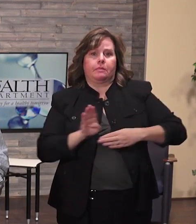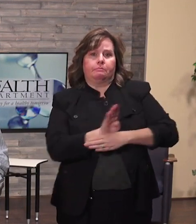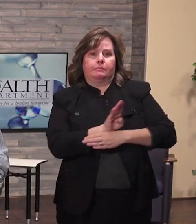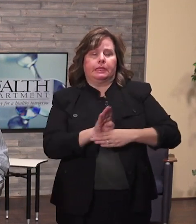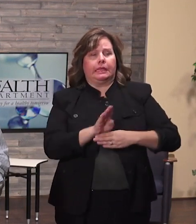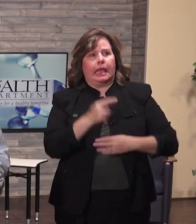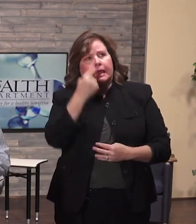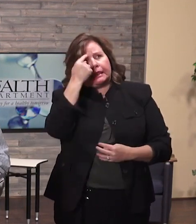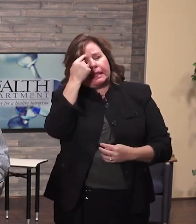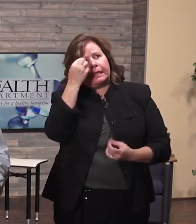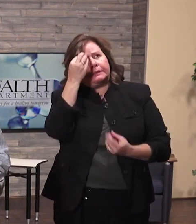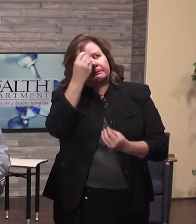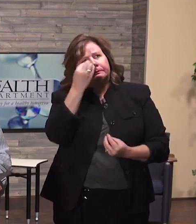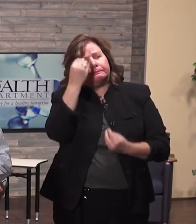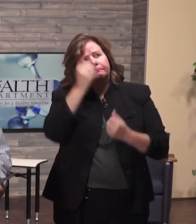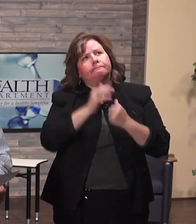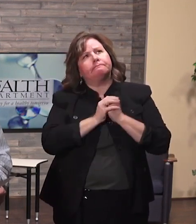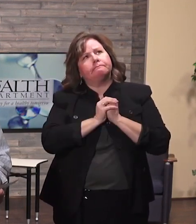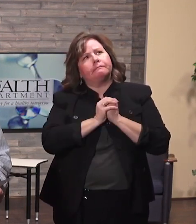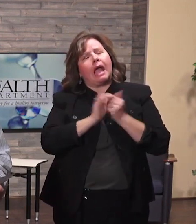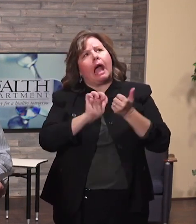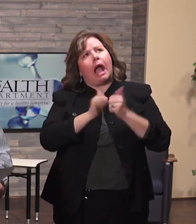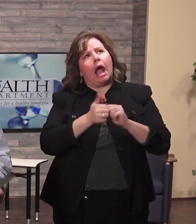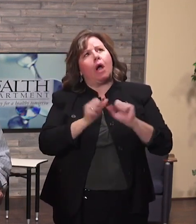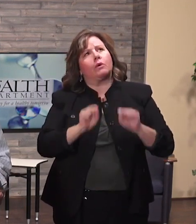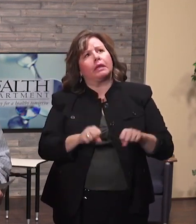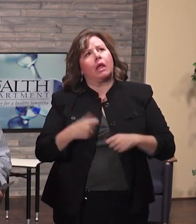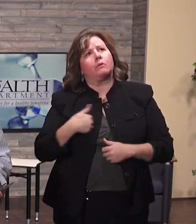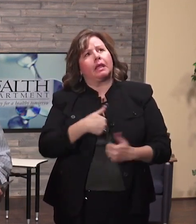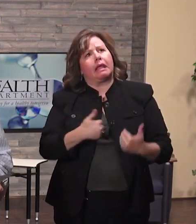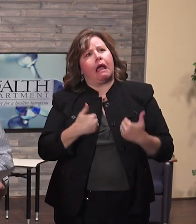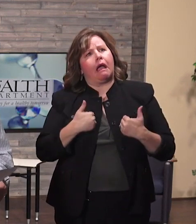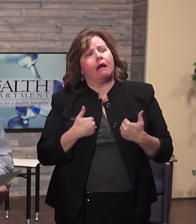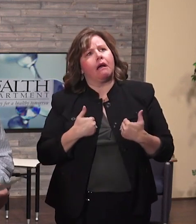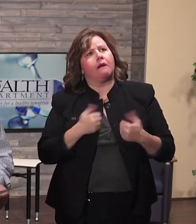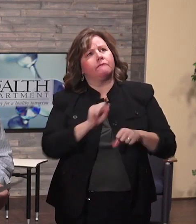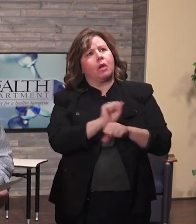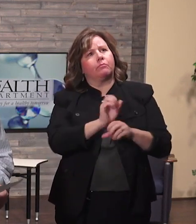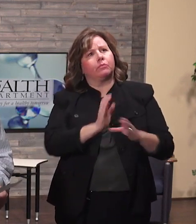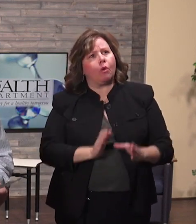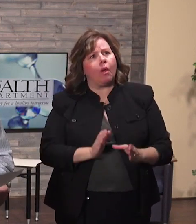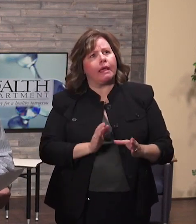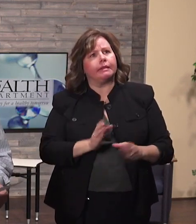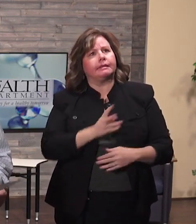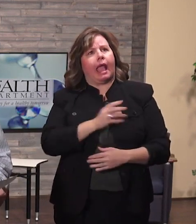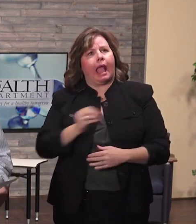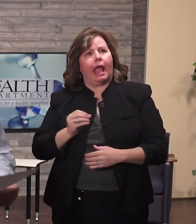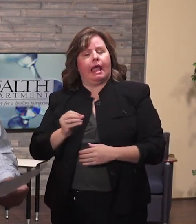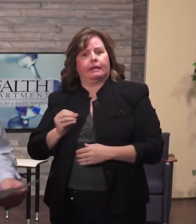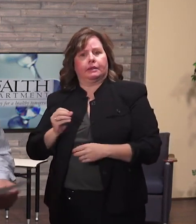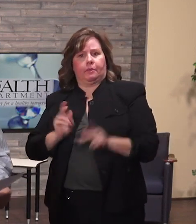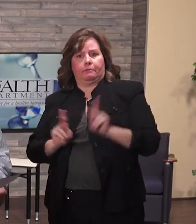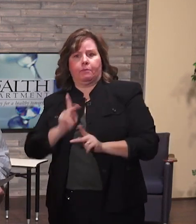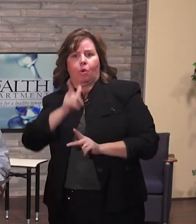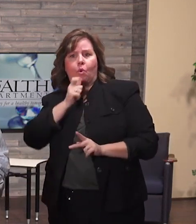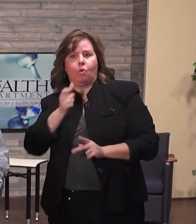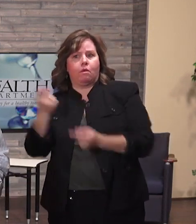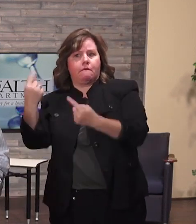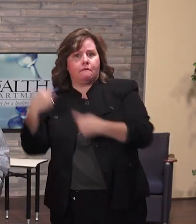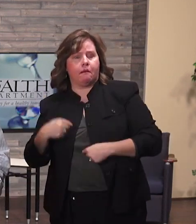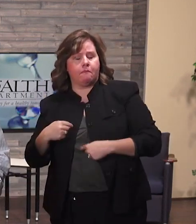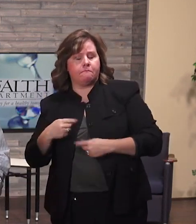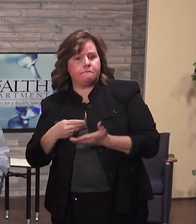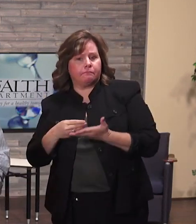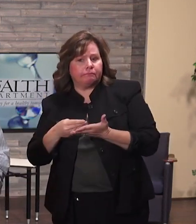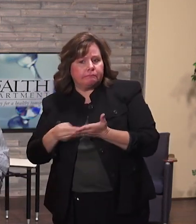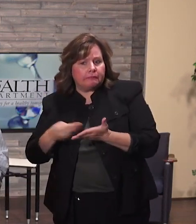de seis pies. Ahora queremos evitar ser demasiado perspectivas porque cada negocio es un poco